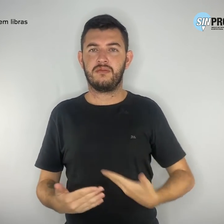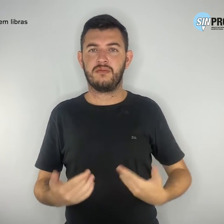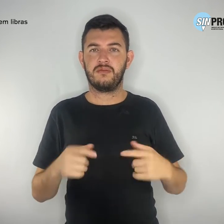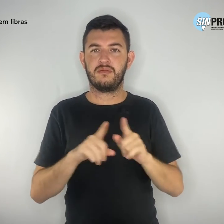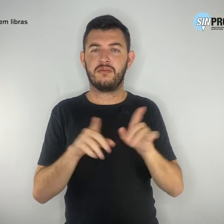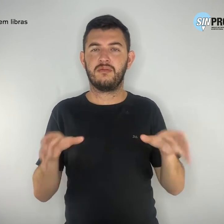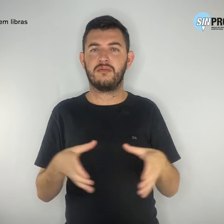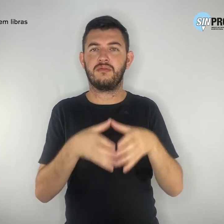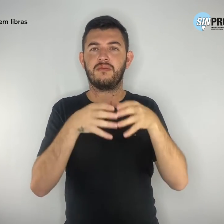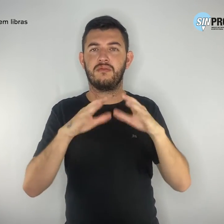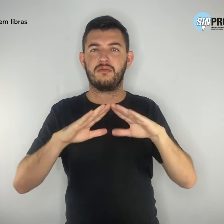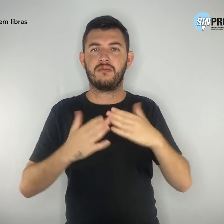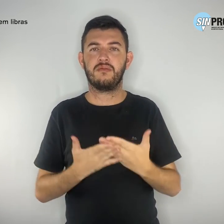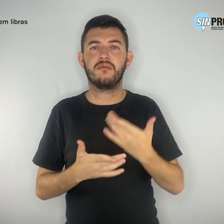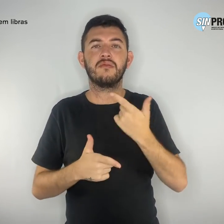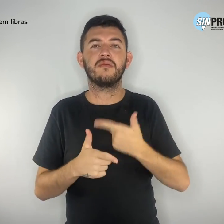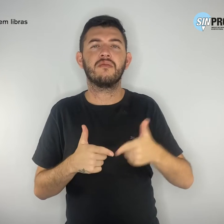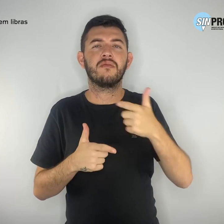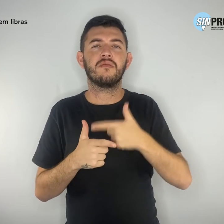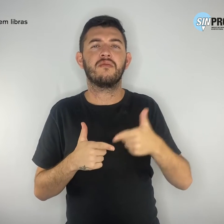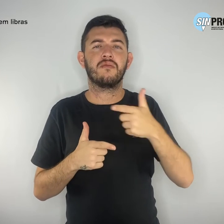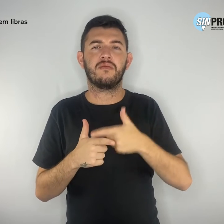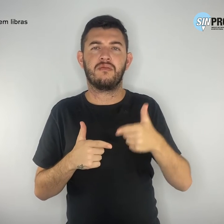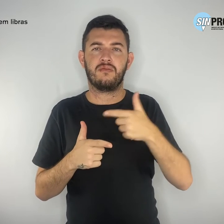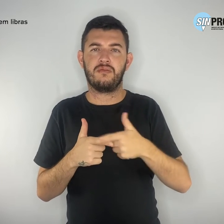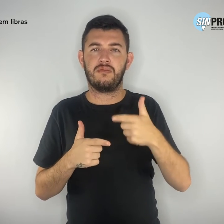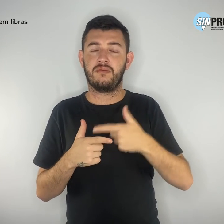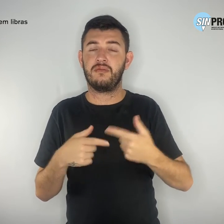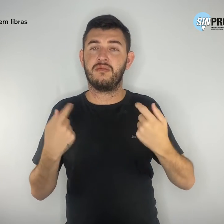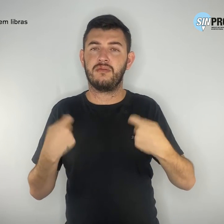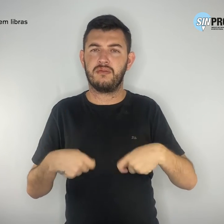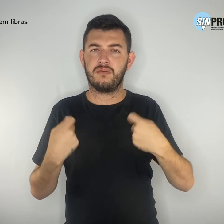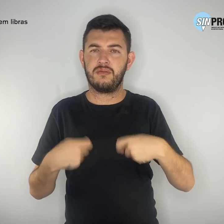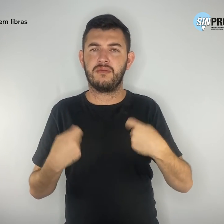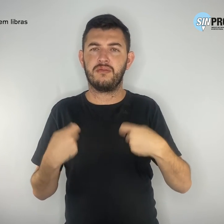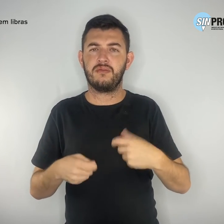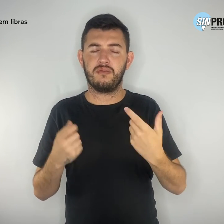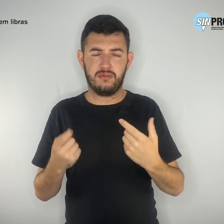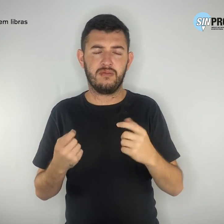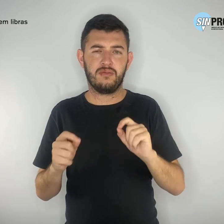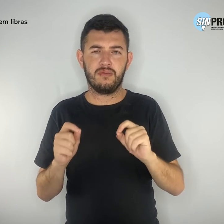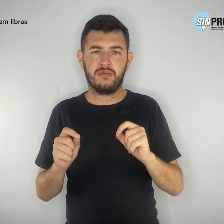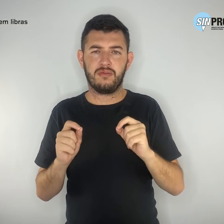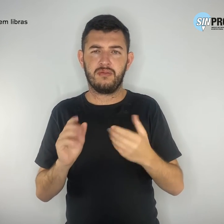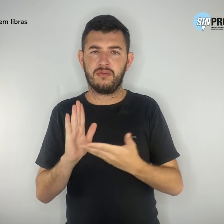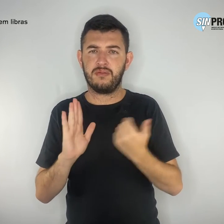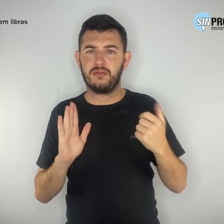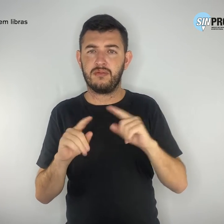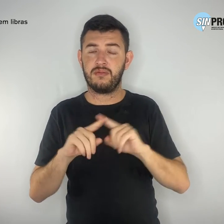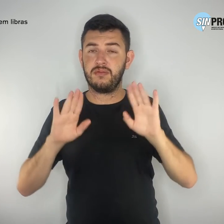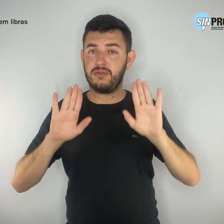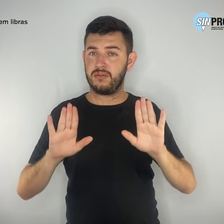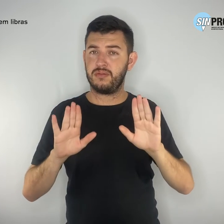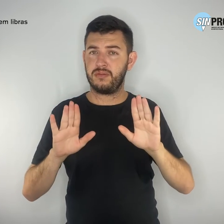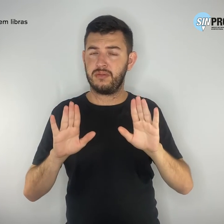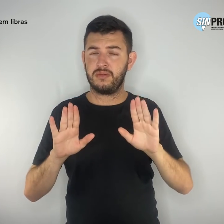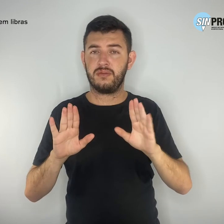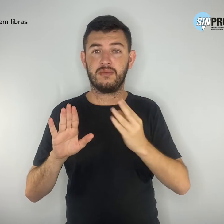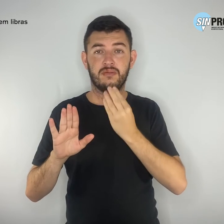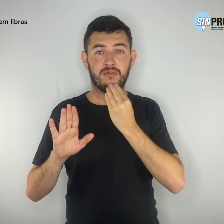problema do qual precisam se livrar. Em vez de investir na gestão democrática, nas